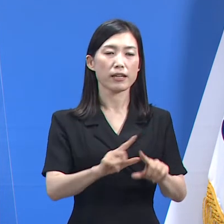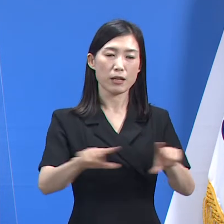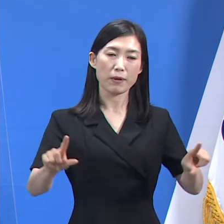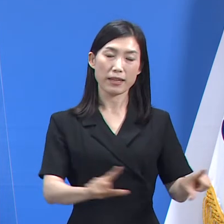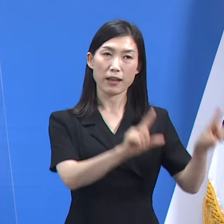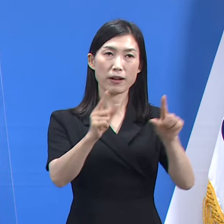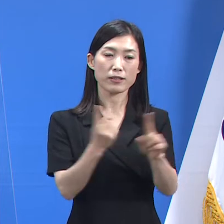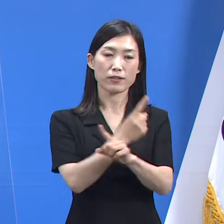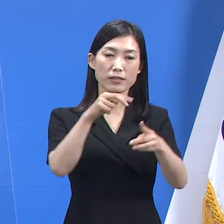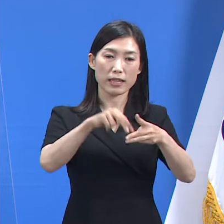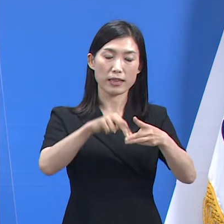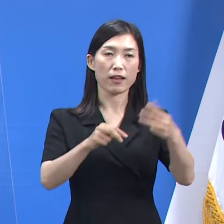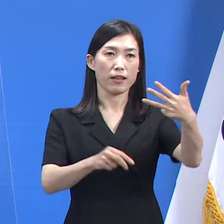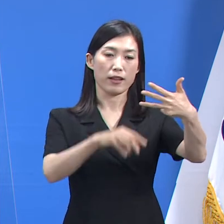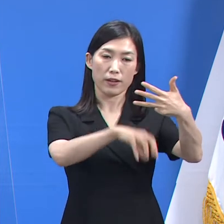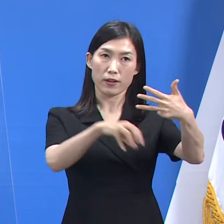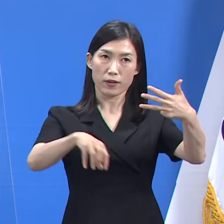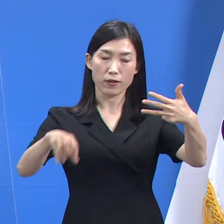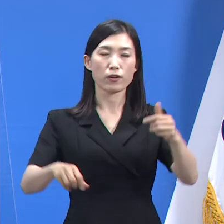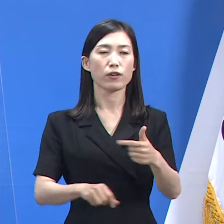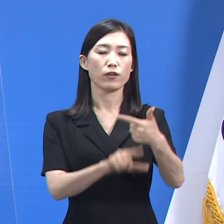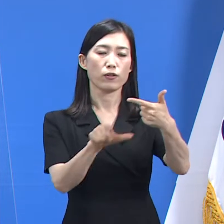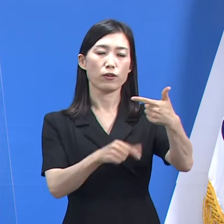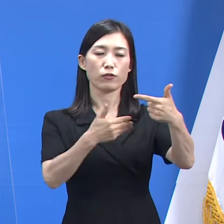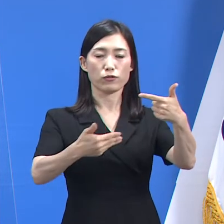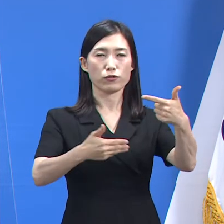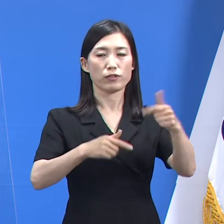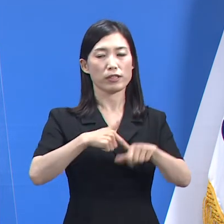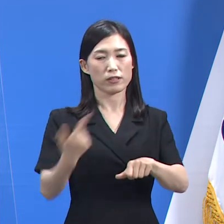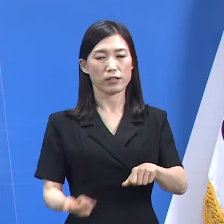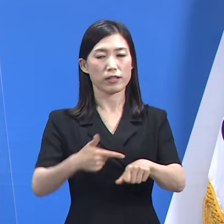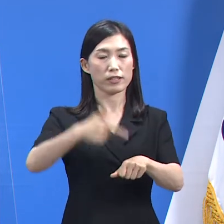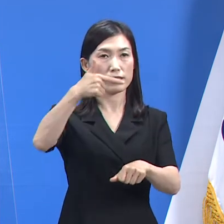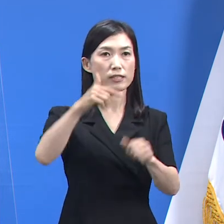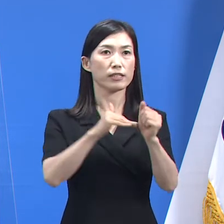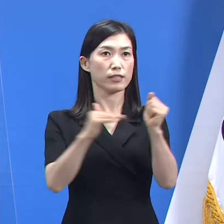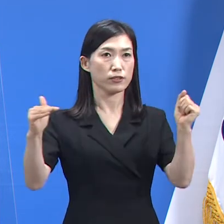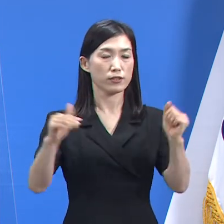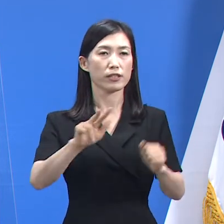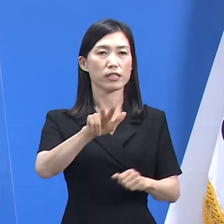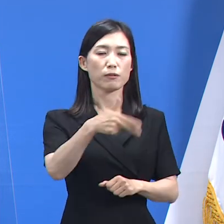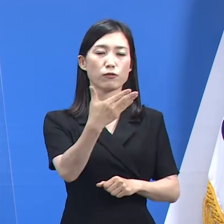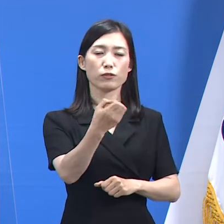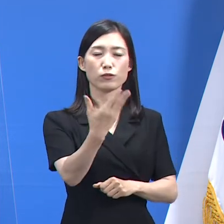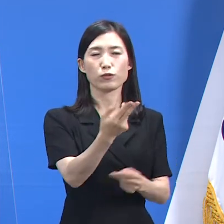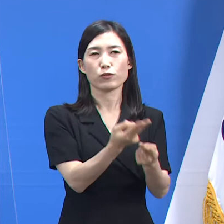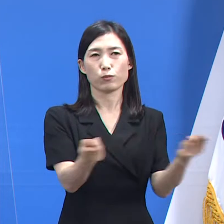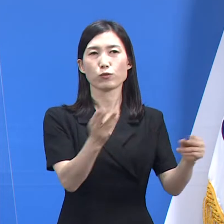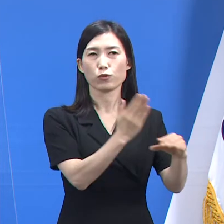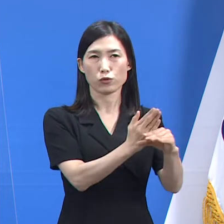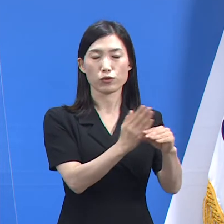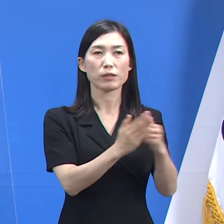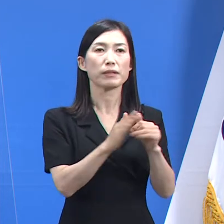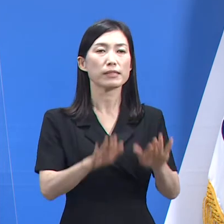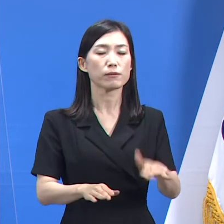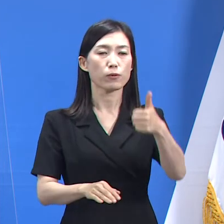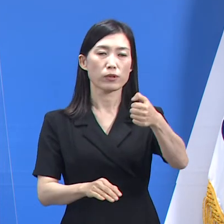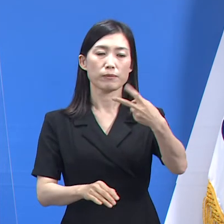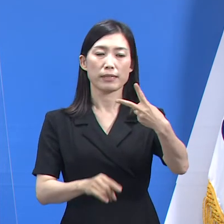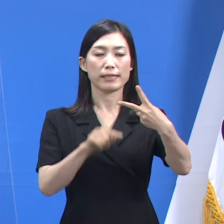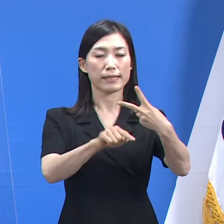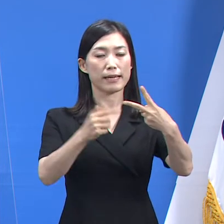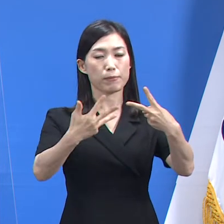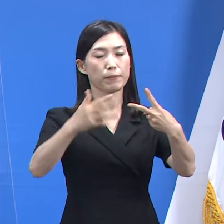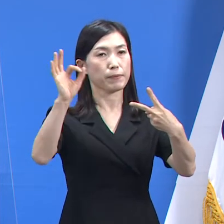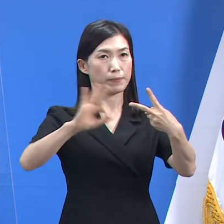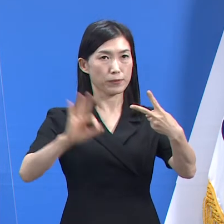생활치료센터에는 6월 9일 18시 기준 779명이 입소해 현재 가동률은 52.8